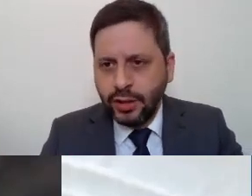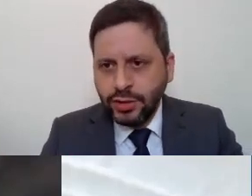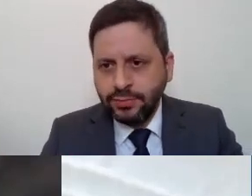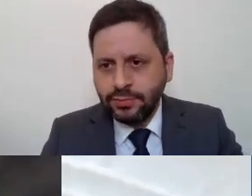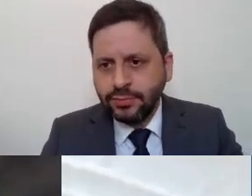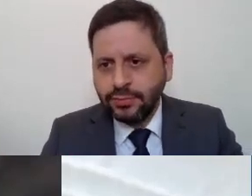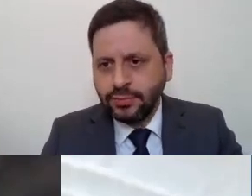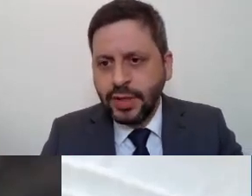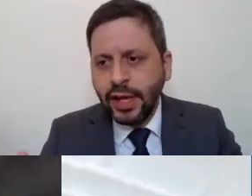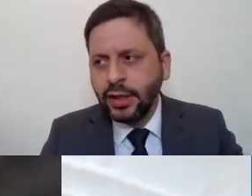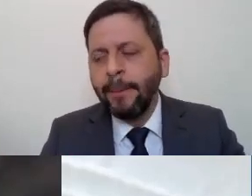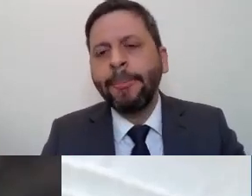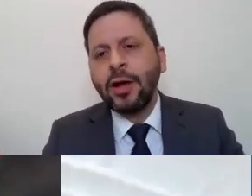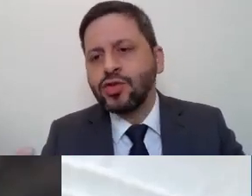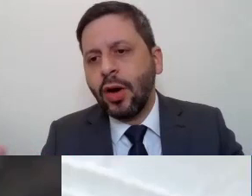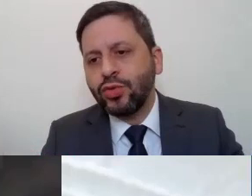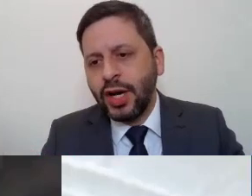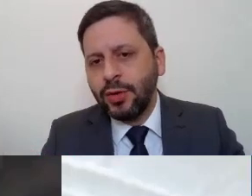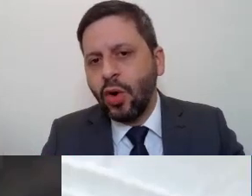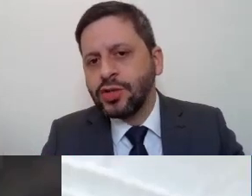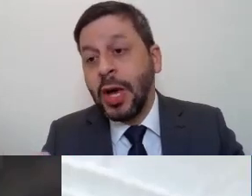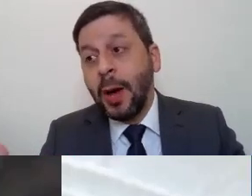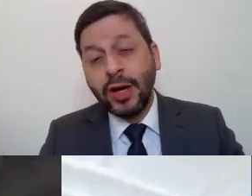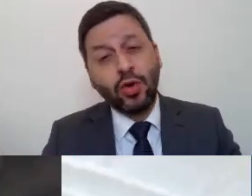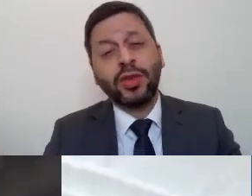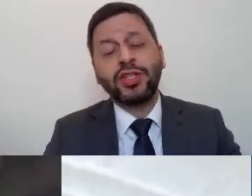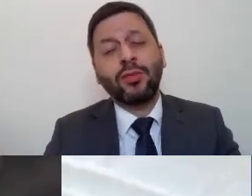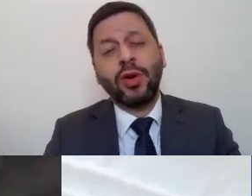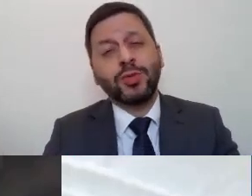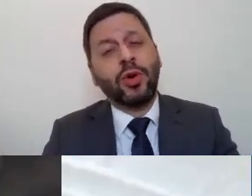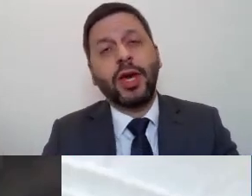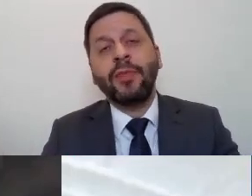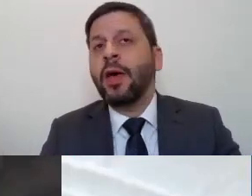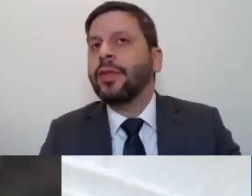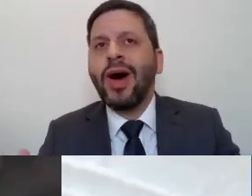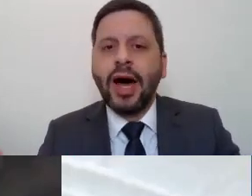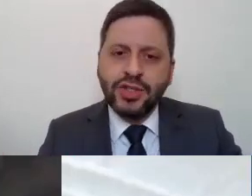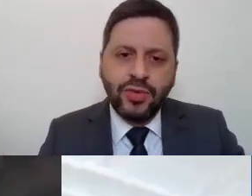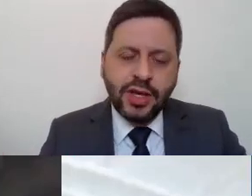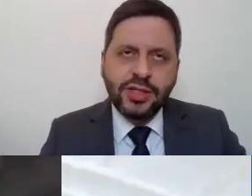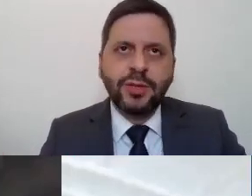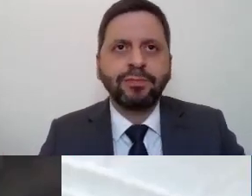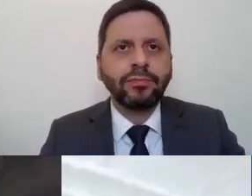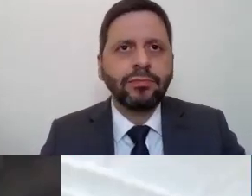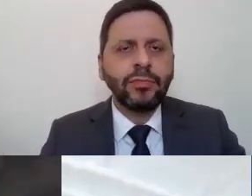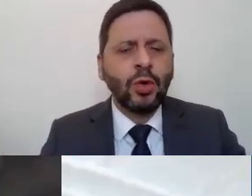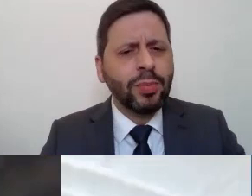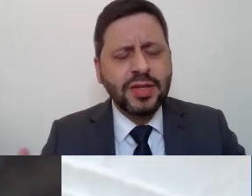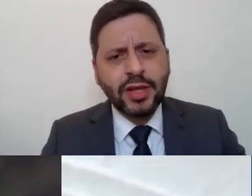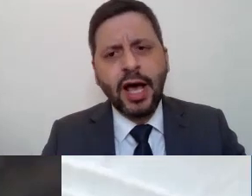cometendo os danos e ainda não só os criminosos, mas como testemunhas, porque não raro às vezes